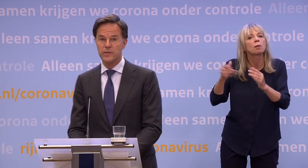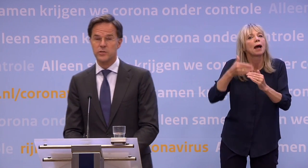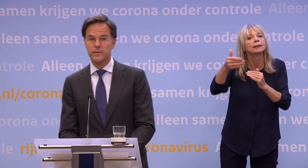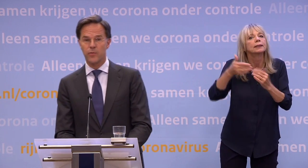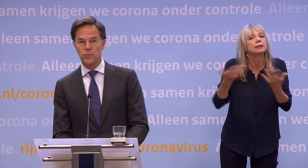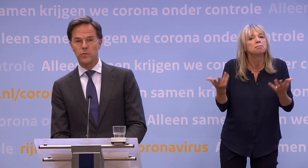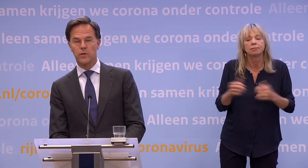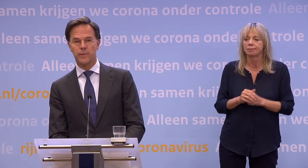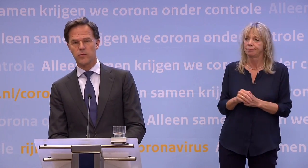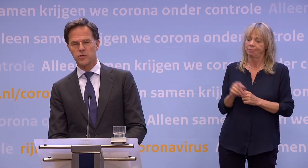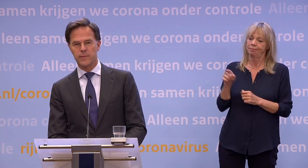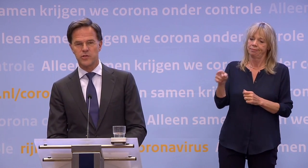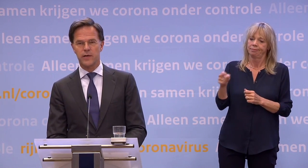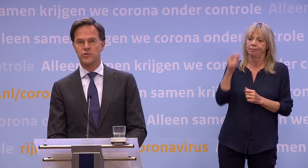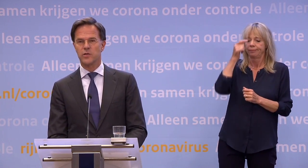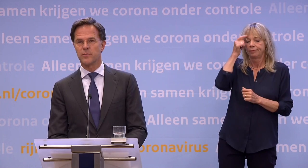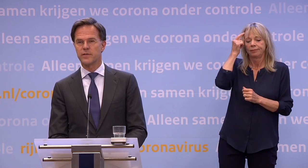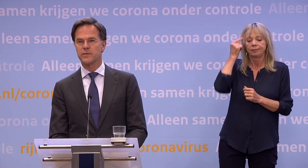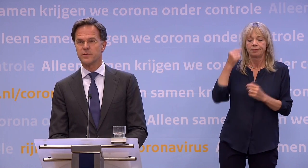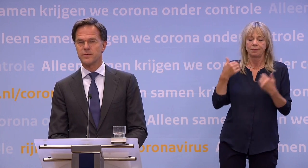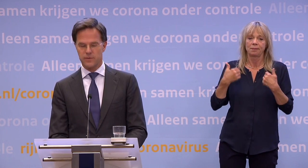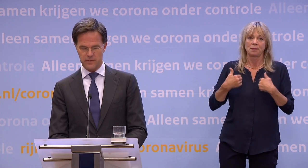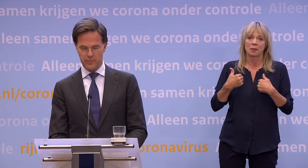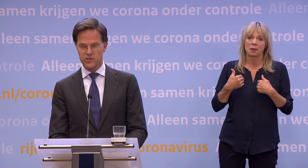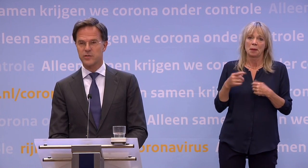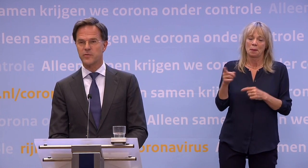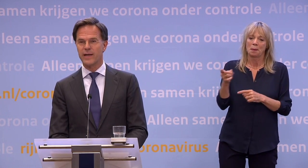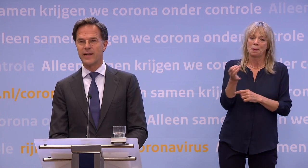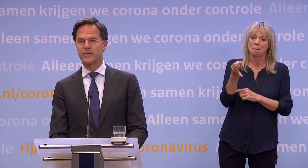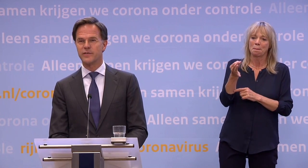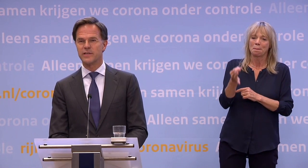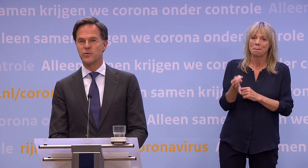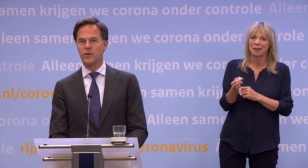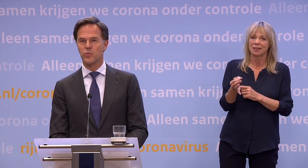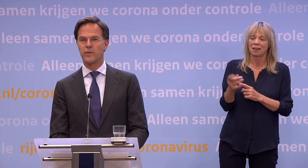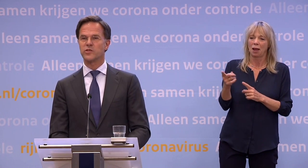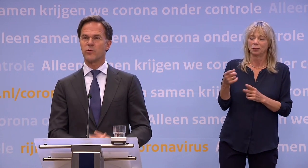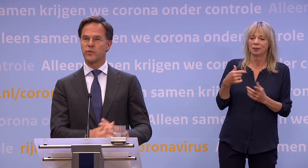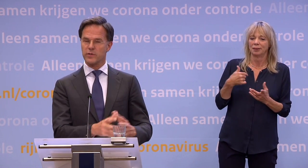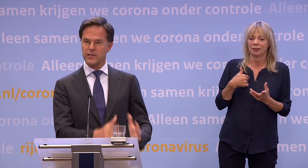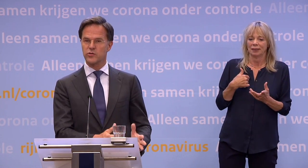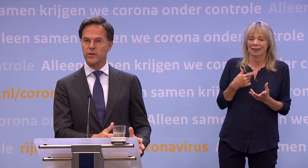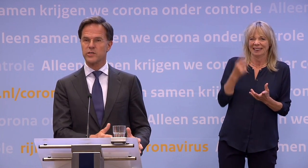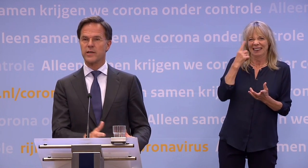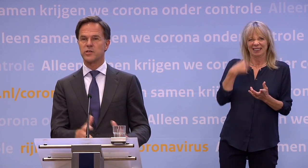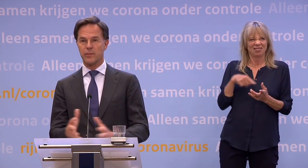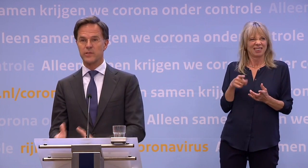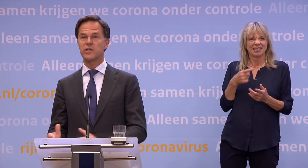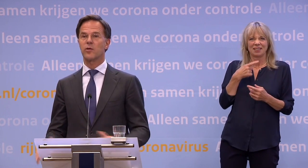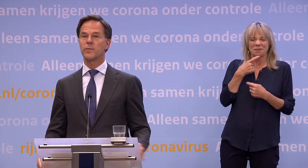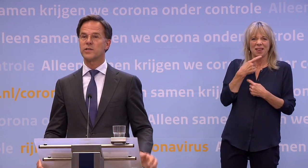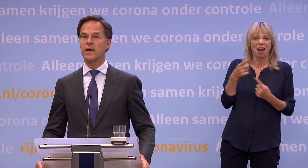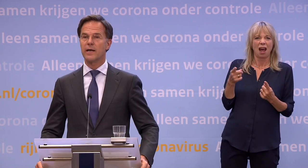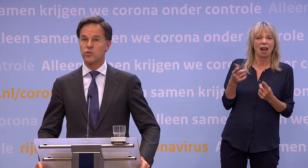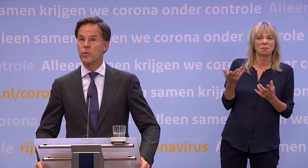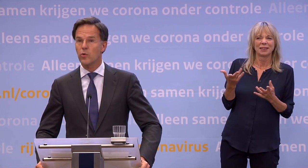natuurlijk. Eerst plaats, we hebben nu... Maar goed, dan zullen de mensen thuis een beetje administratieve mededelingen vinden... ...die ik nu ga doen. Maar we zijn nu van de crisisorganisatie naar een